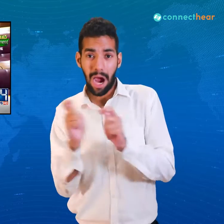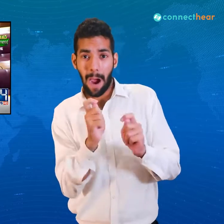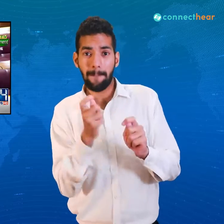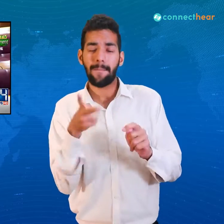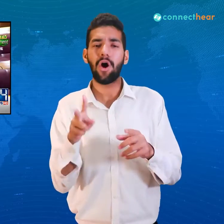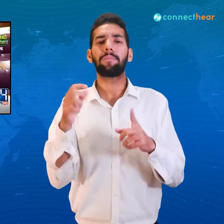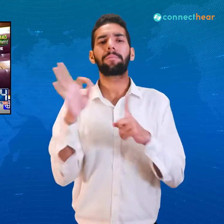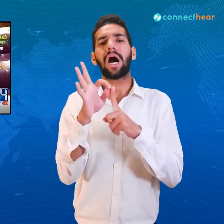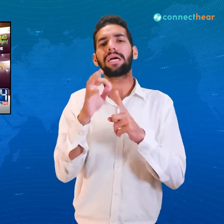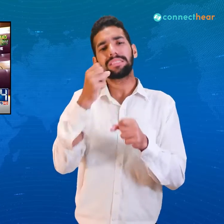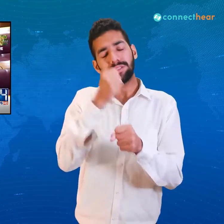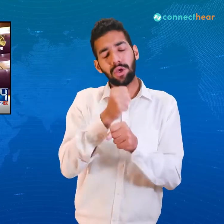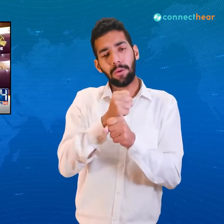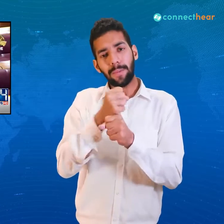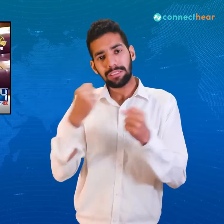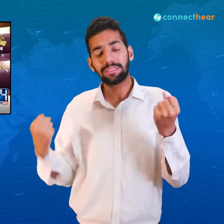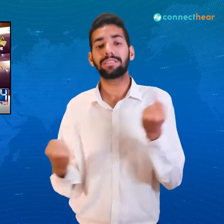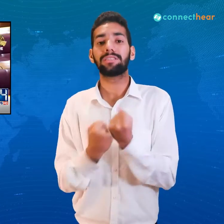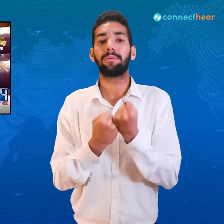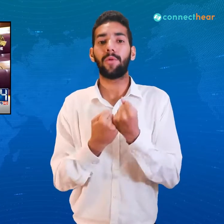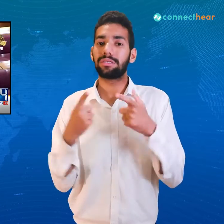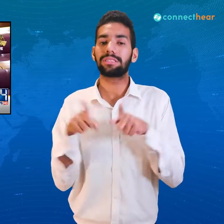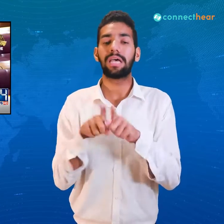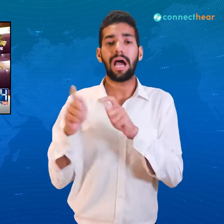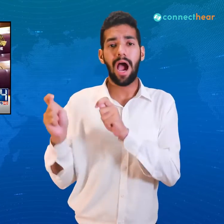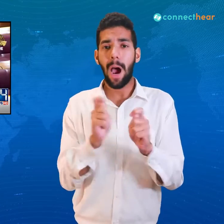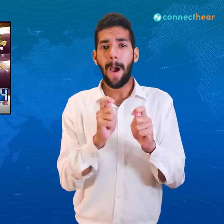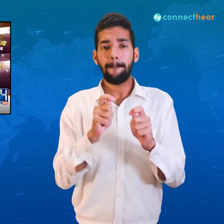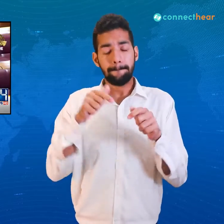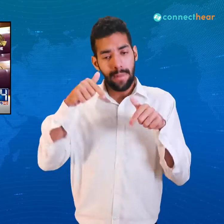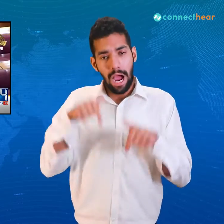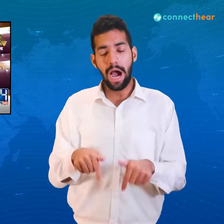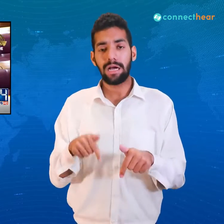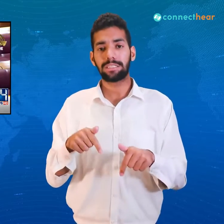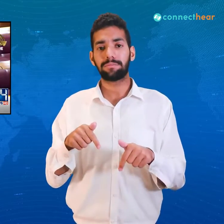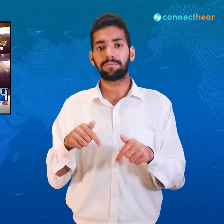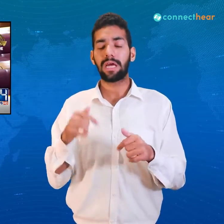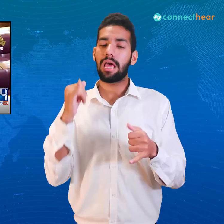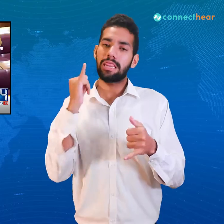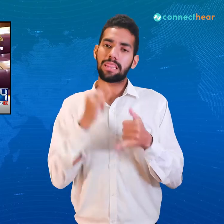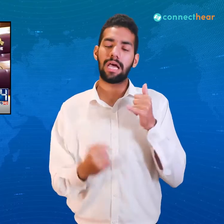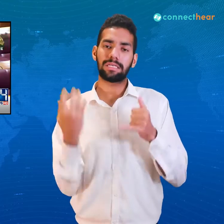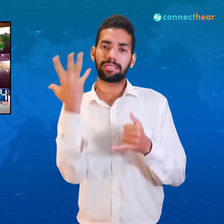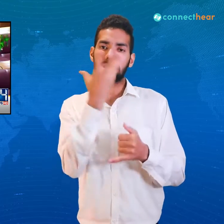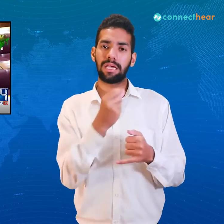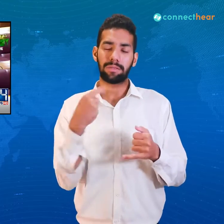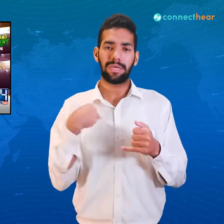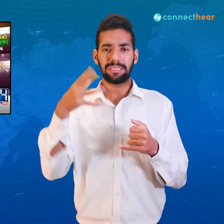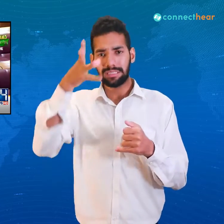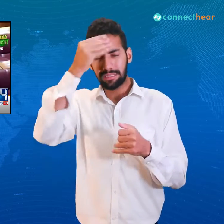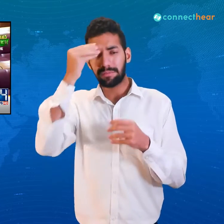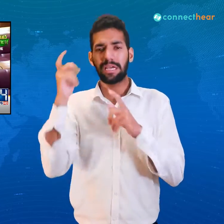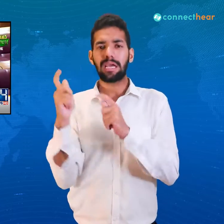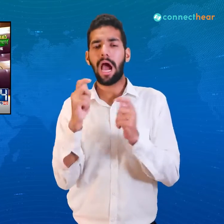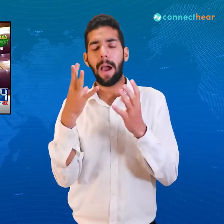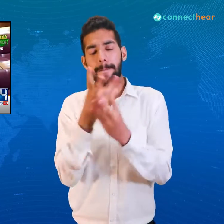طرح اور ریاست پاکستان حکومت پاکستان کے ایک خادم کے طور پہ آج پارلیمانی امور کی میری ڈیوٹی